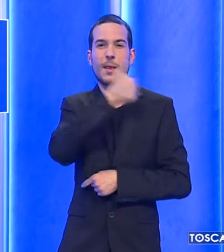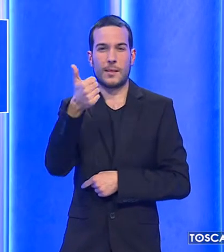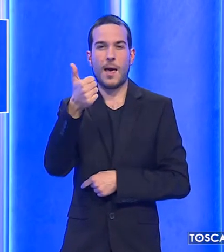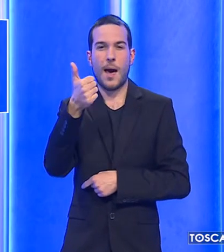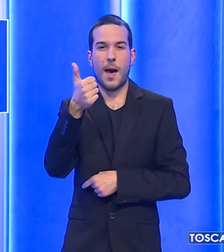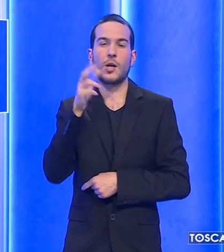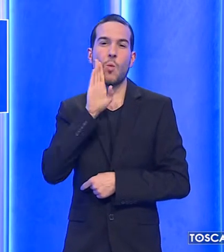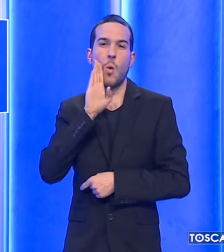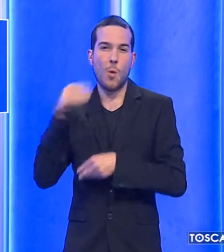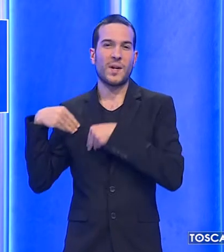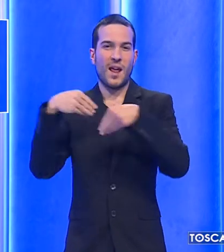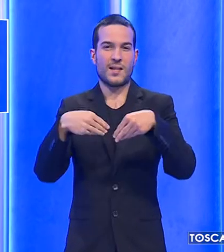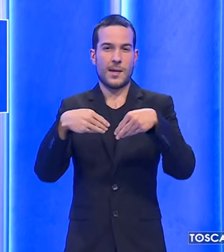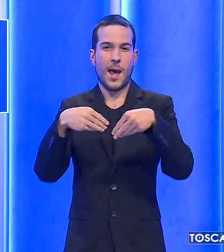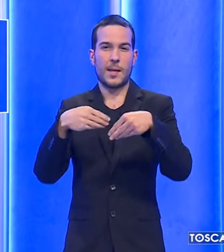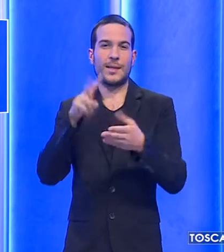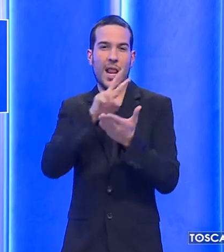lettura della sentenza.